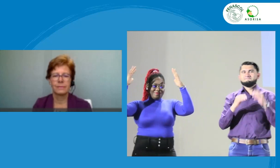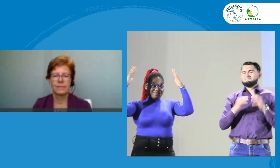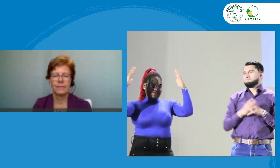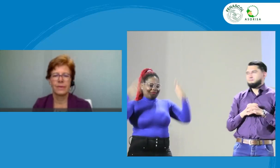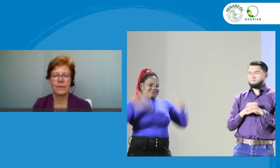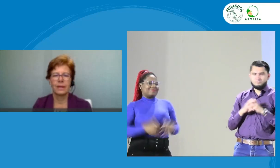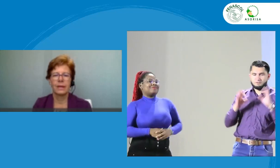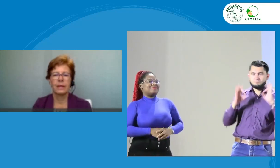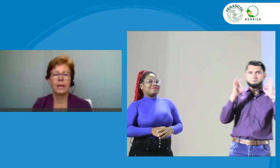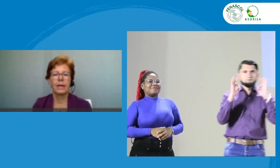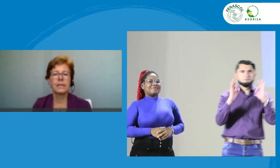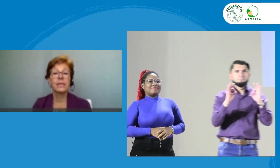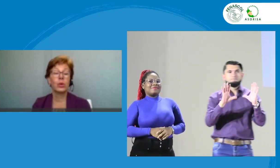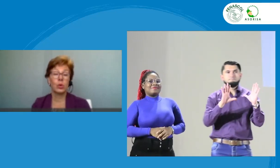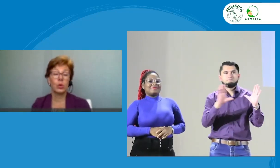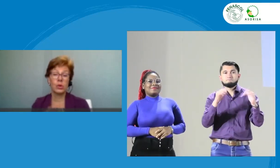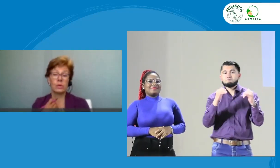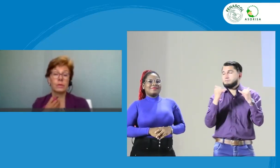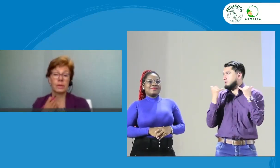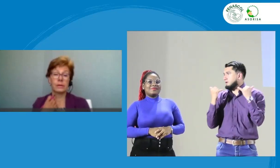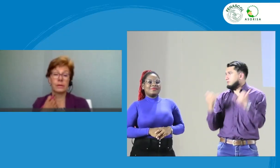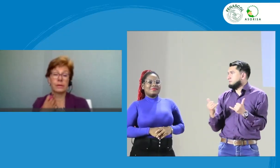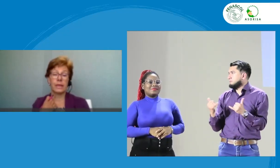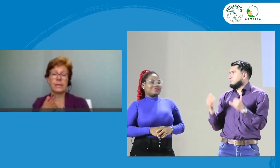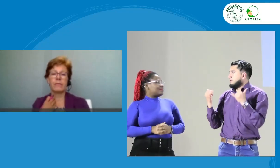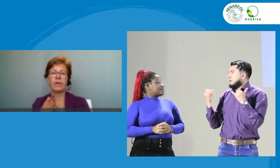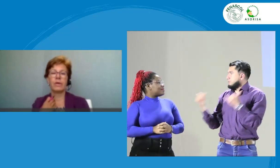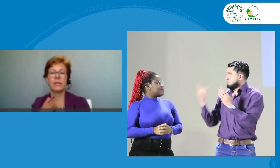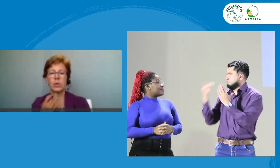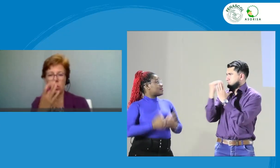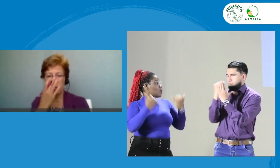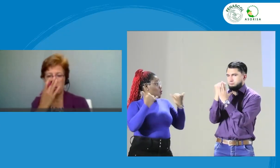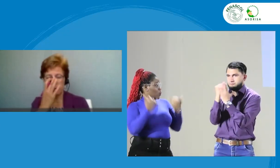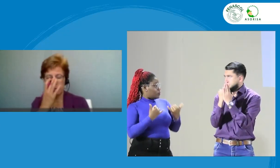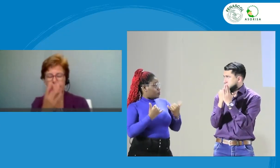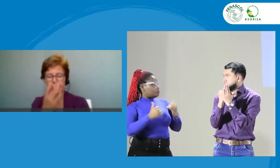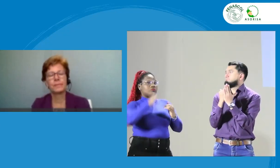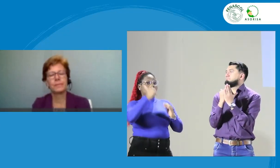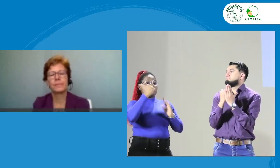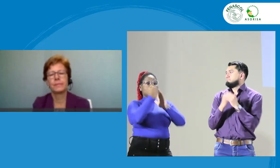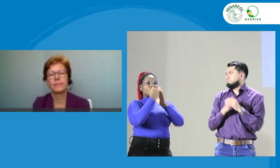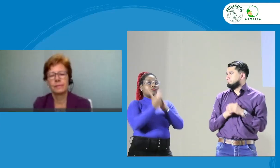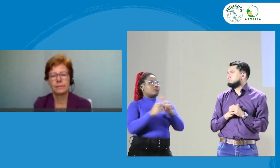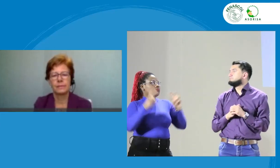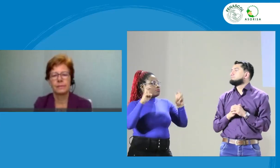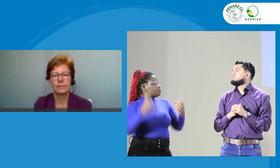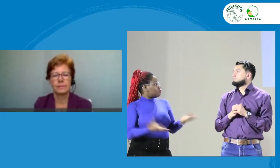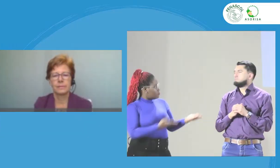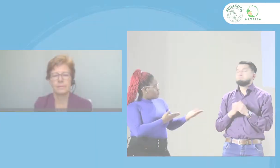Gracias a todos. Gracias a todos. Y entonces ahora continuamos con el programa.